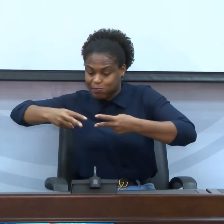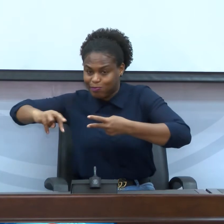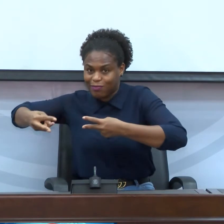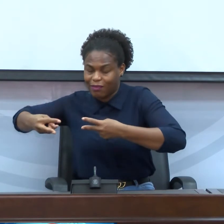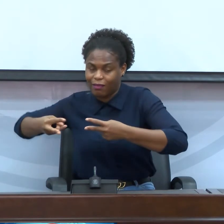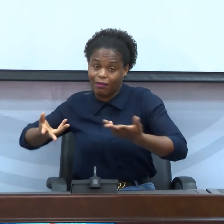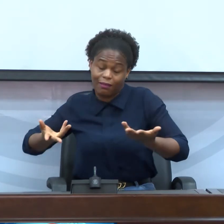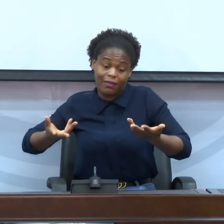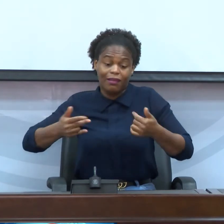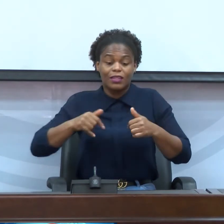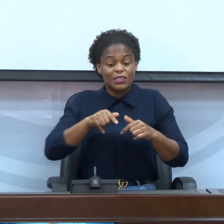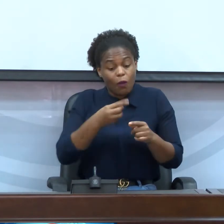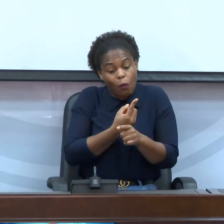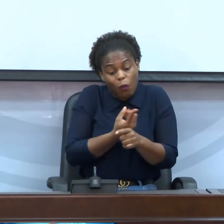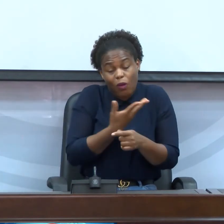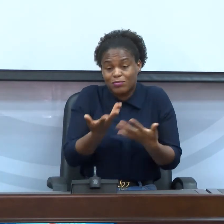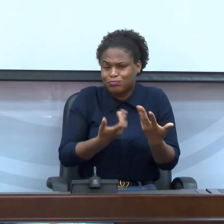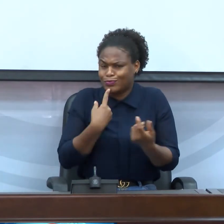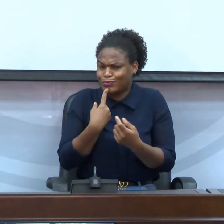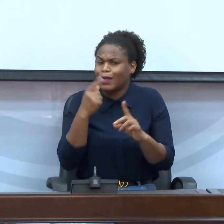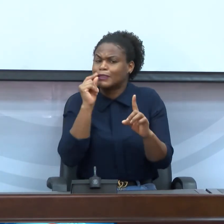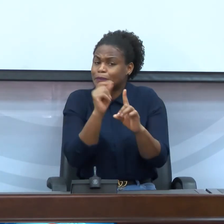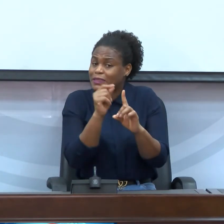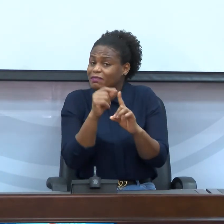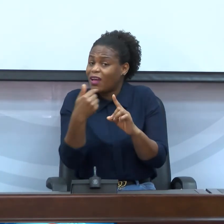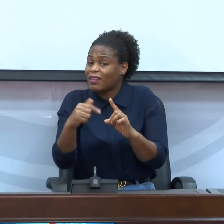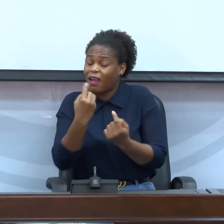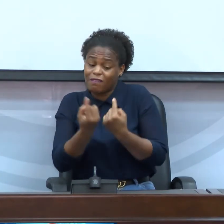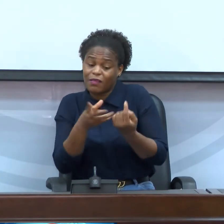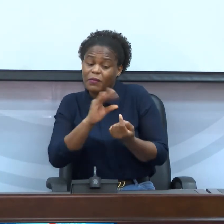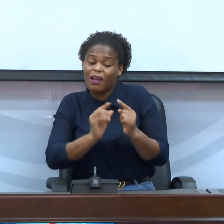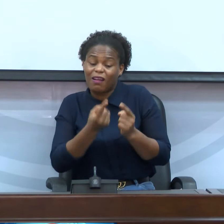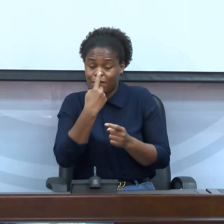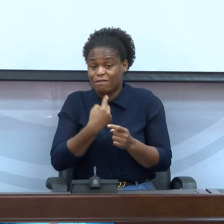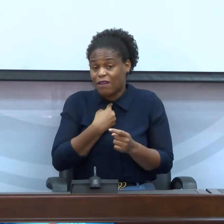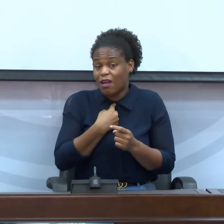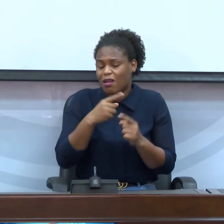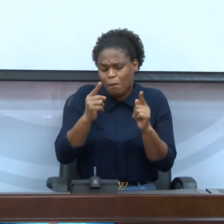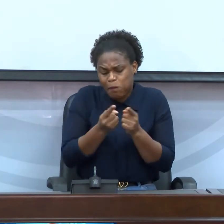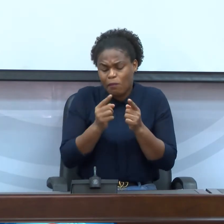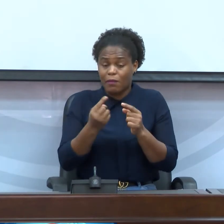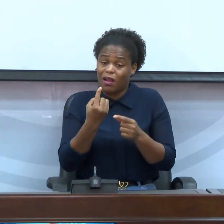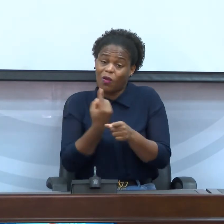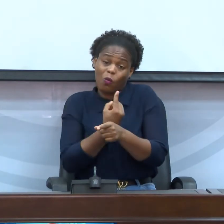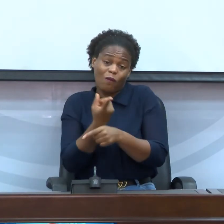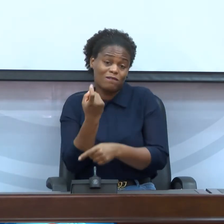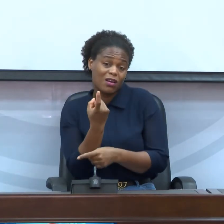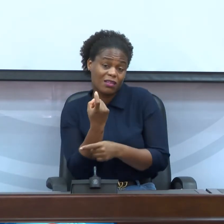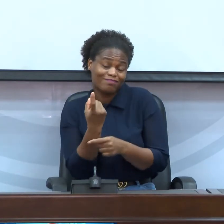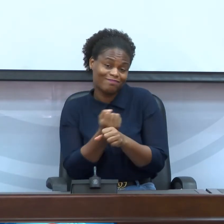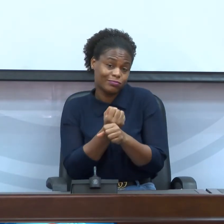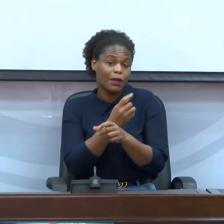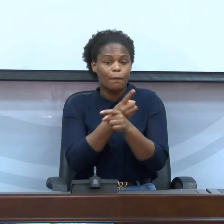procedimentos que têm muita especificidade. Às vezes, já basta uma pequena falha para as coisas não funcionarem. Então, esse